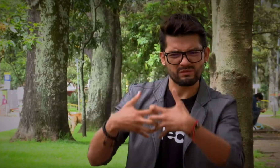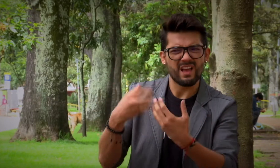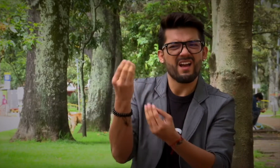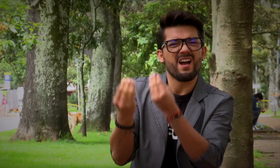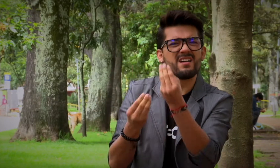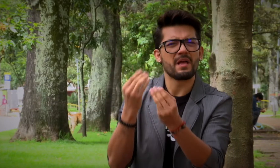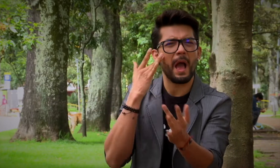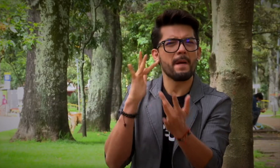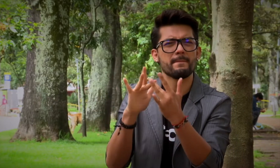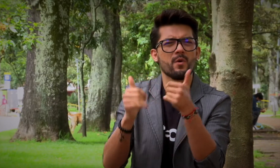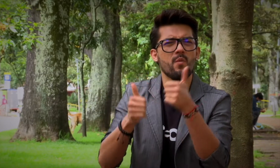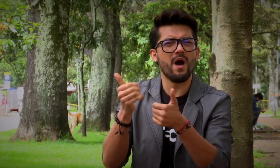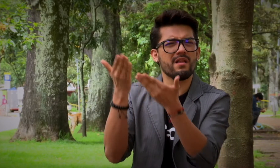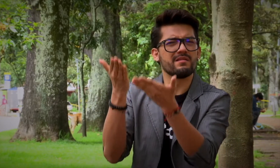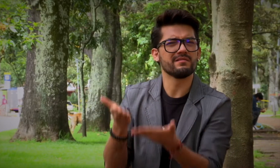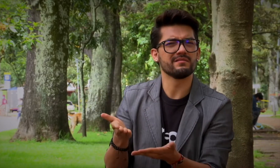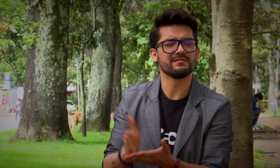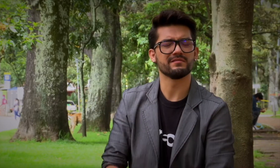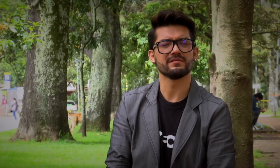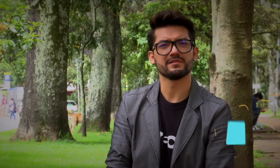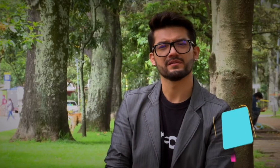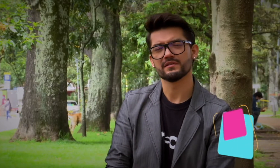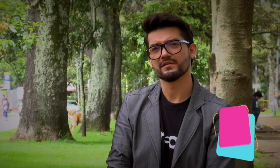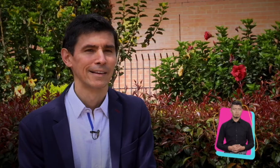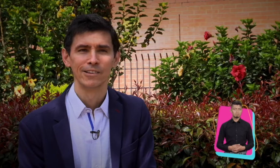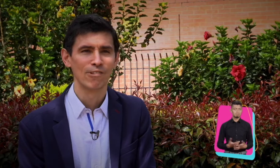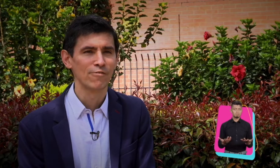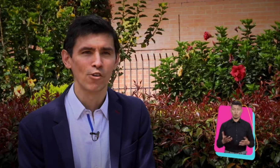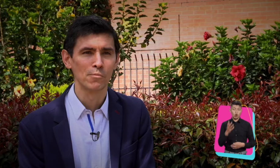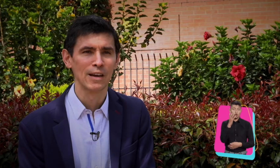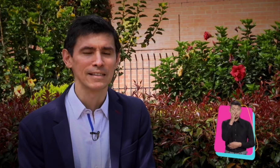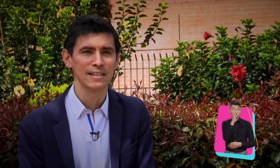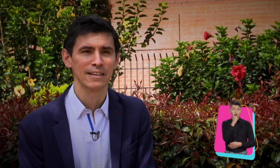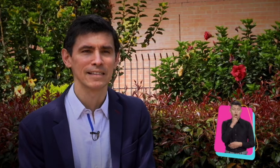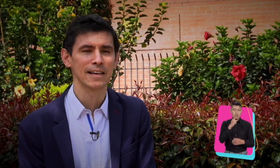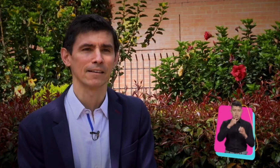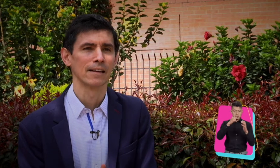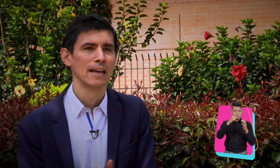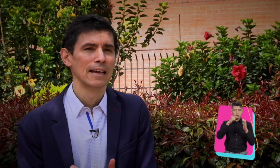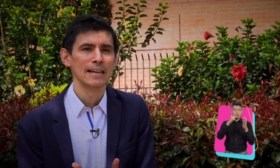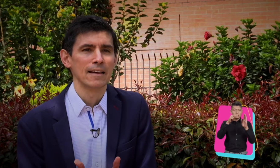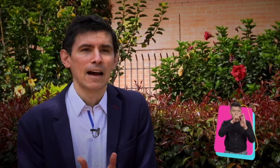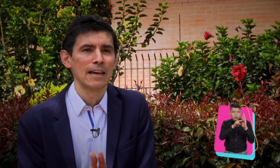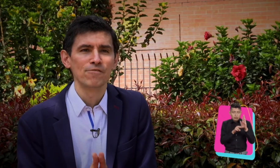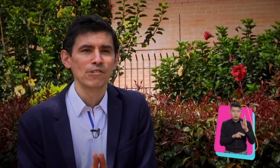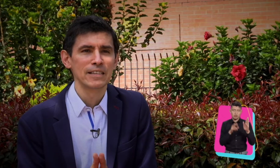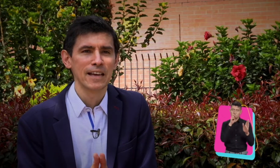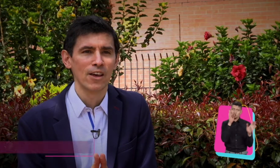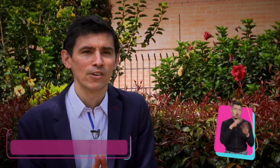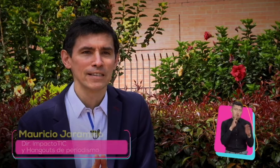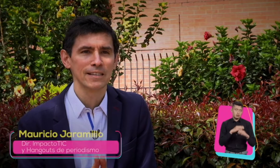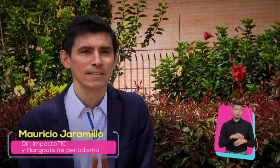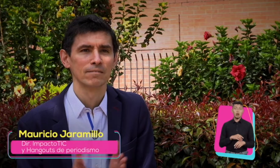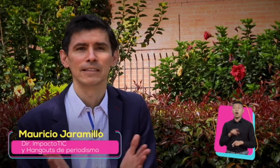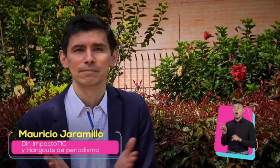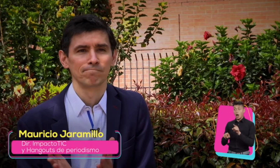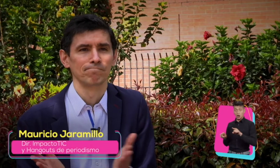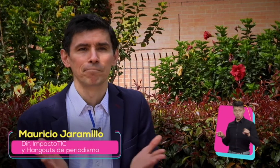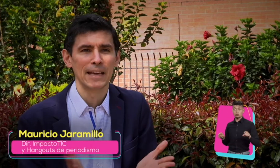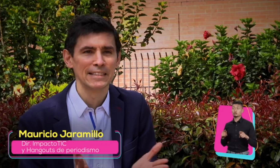es la función que tiene un influenciador? ¿Cuál es su objetivo? No hay fórmulas, Cristian. Hay influenciadores